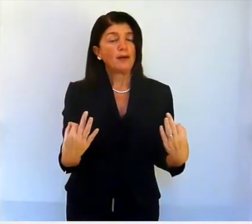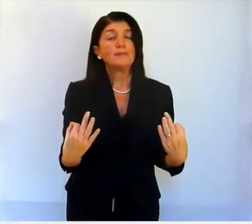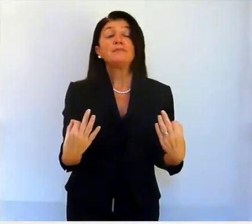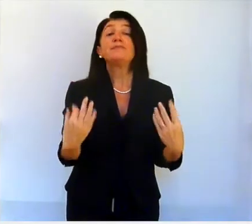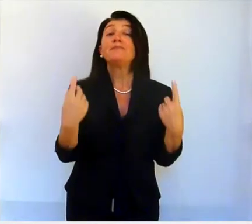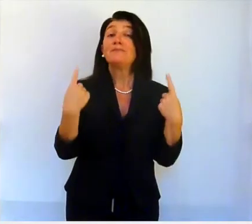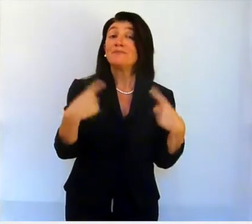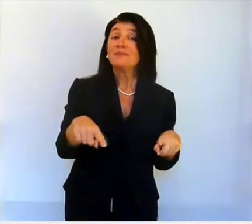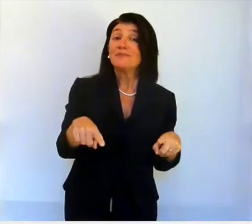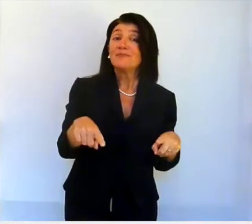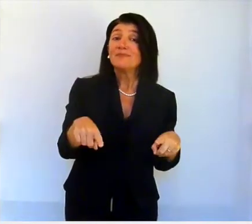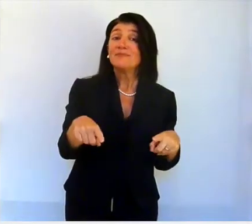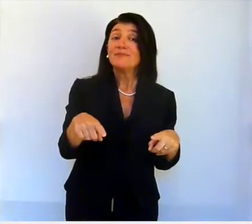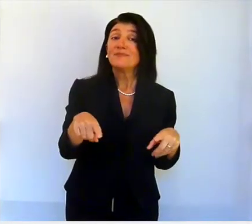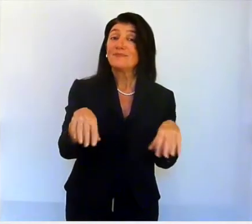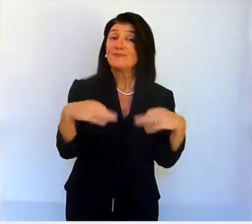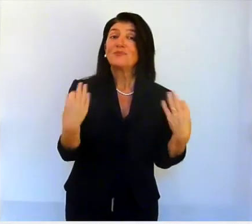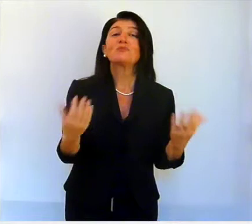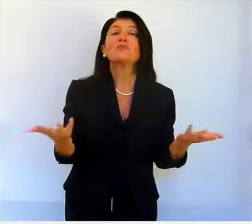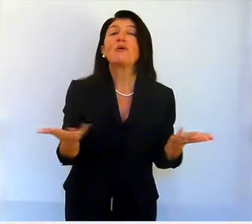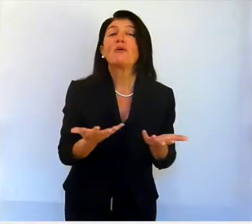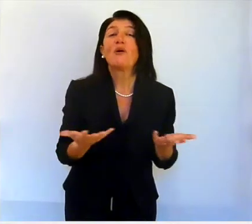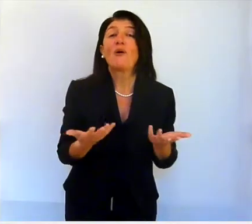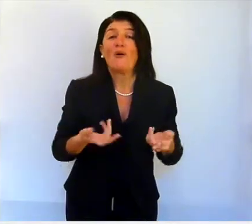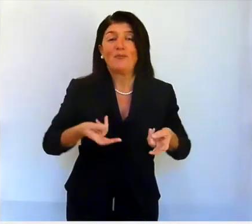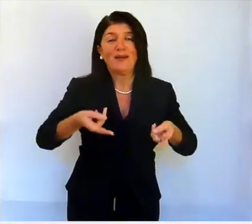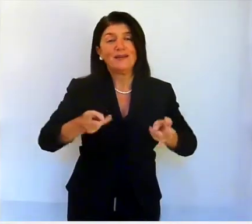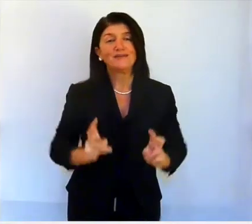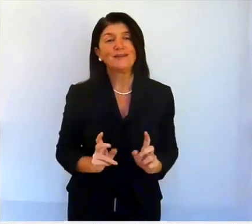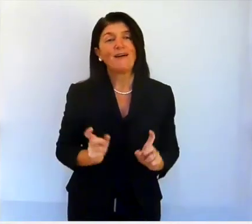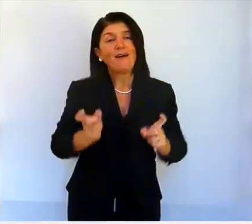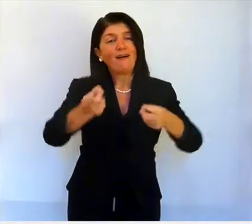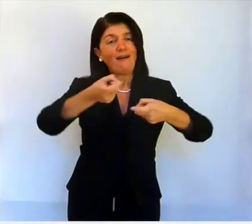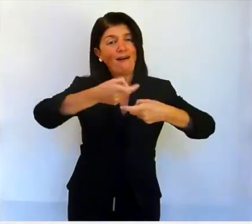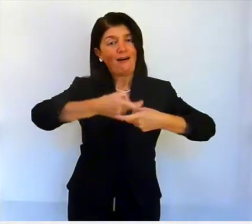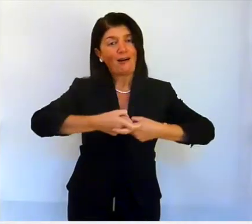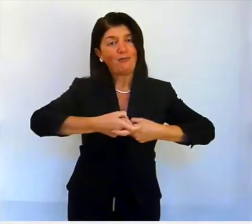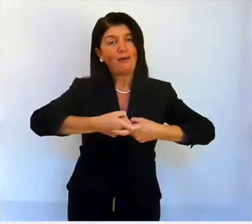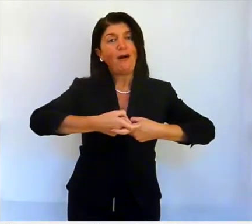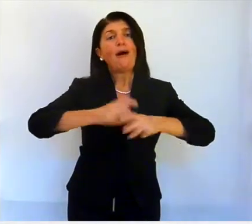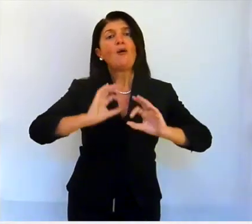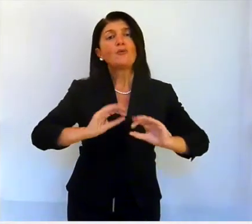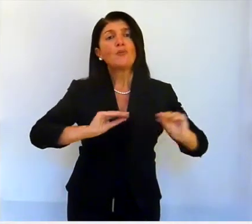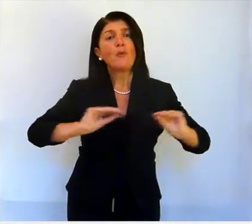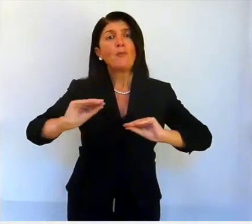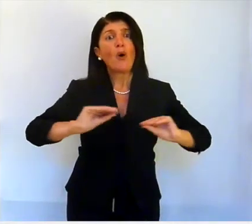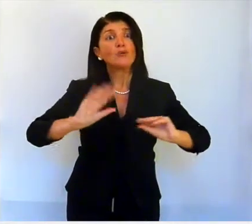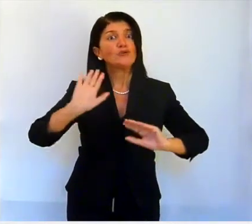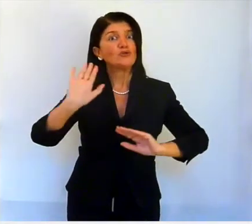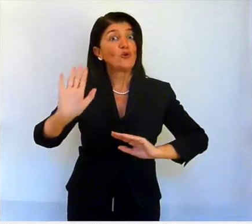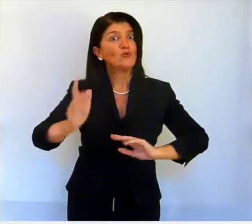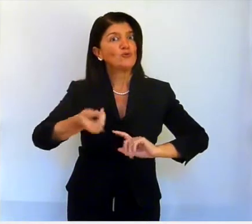Egli è seduto a gambe strettamente incrociate, nella posizione del singolo